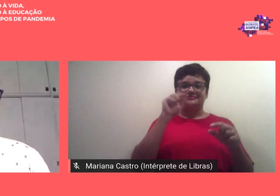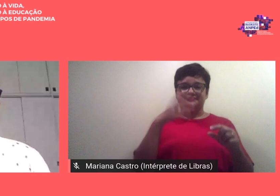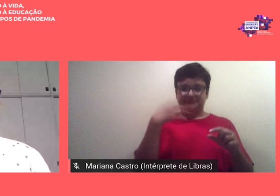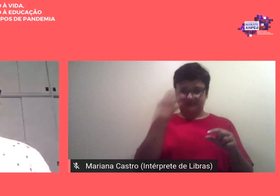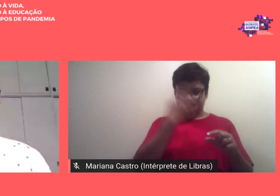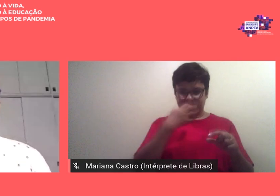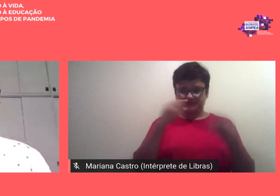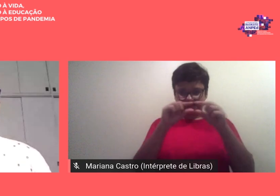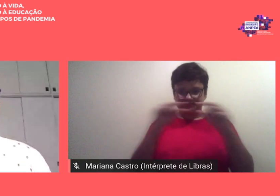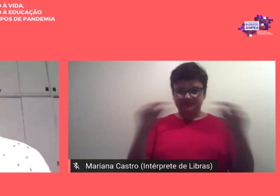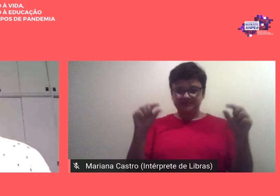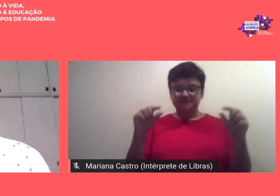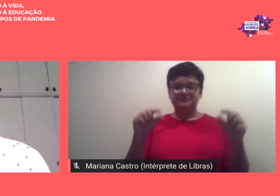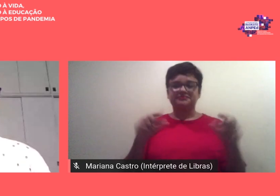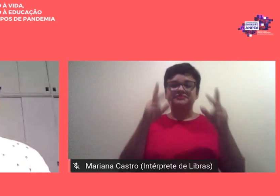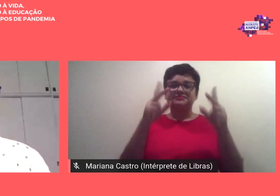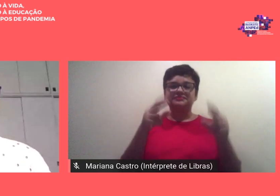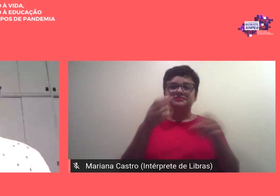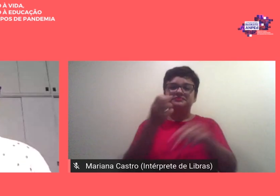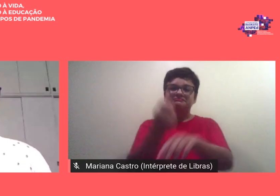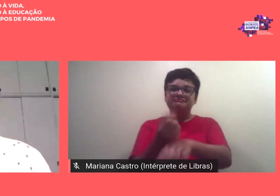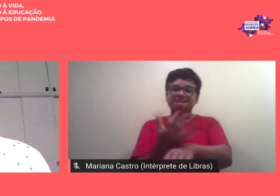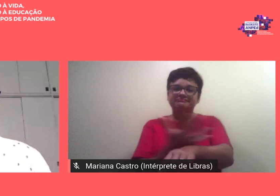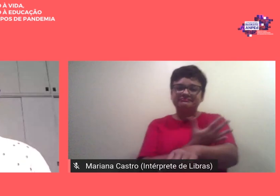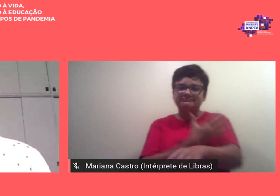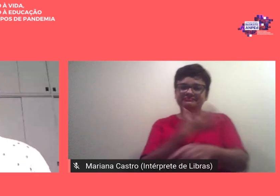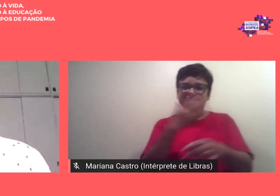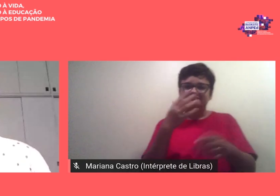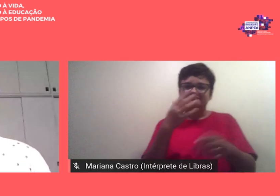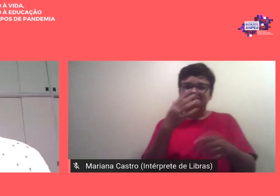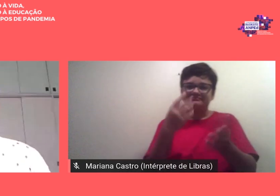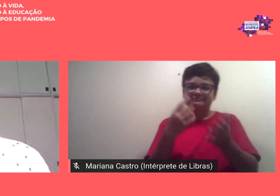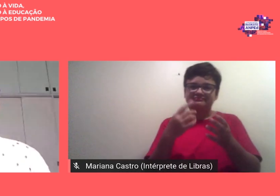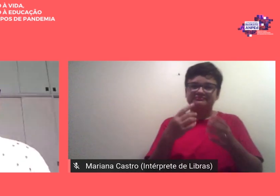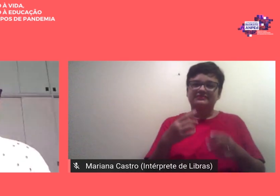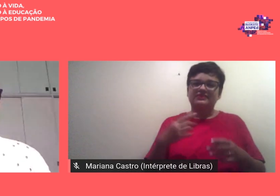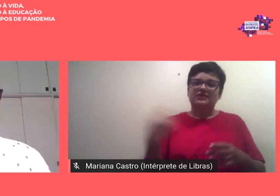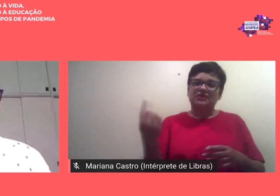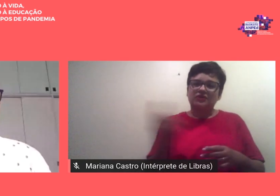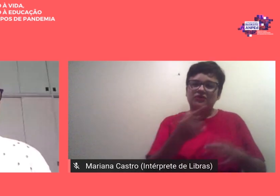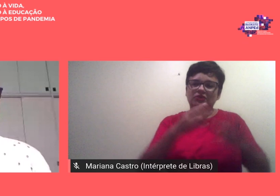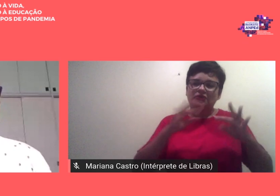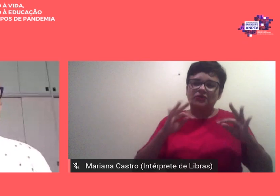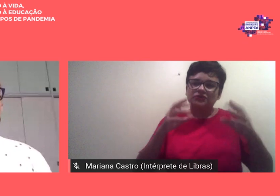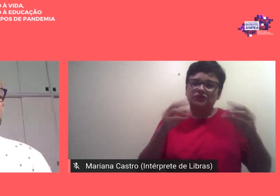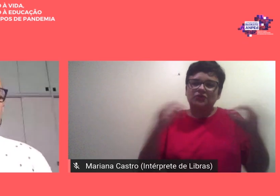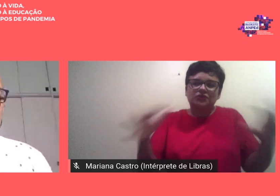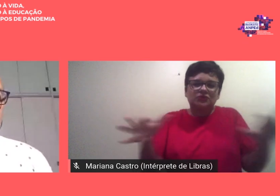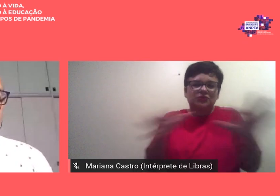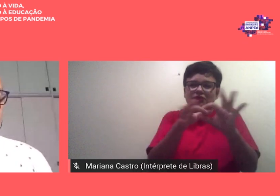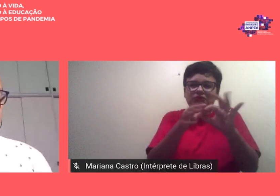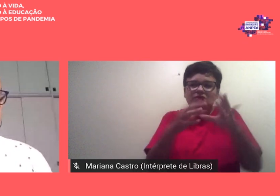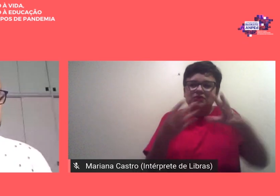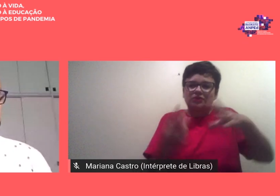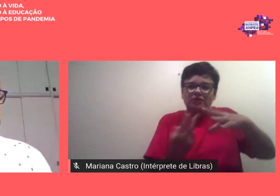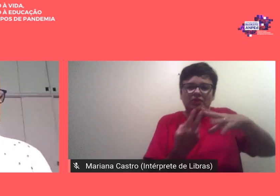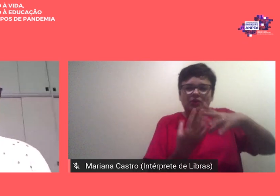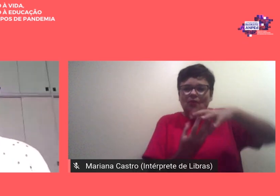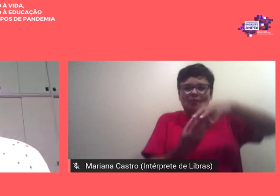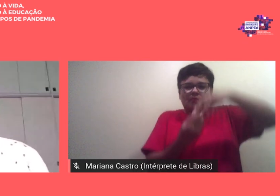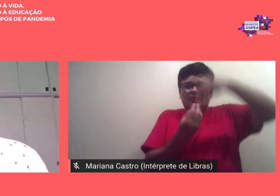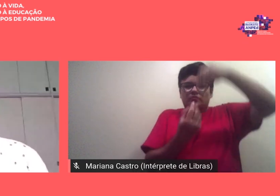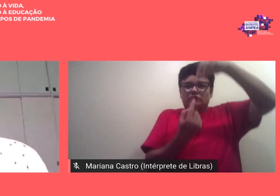a Valdete falou e somos tantos numa só pessoa somos o que fomos antes